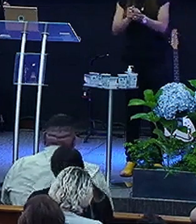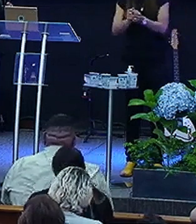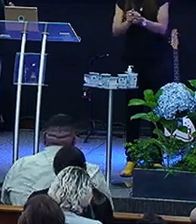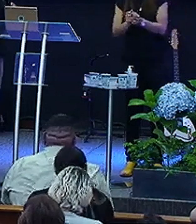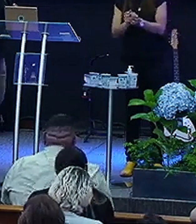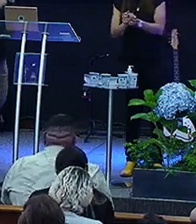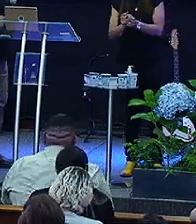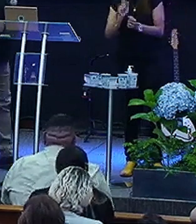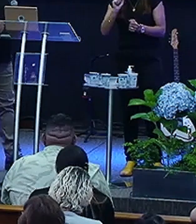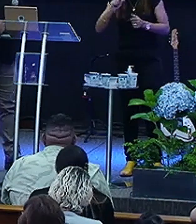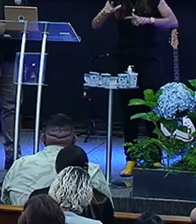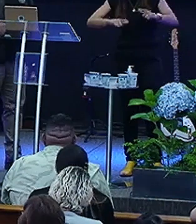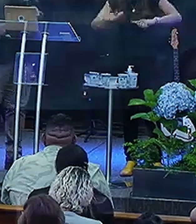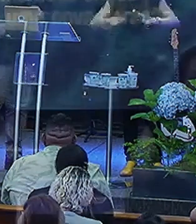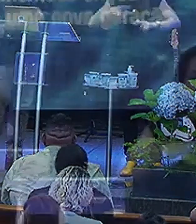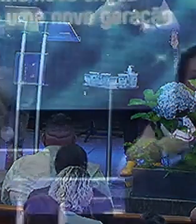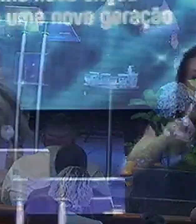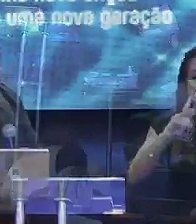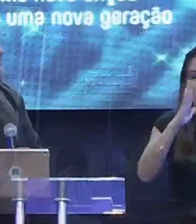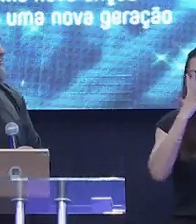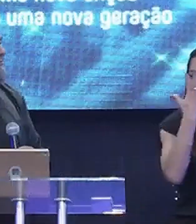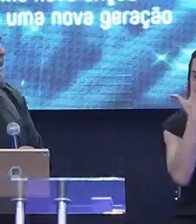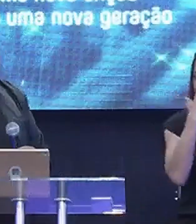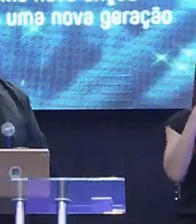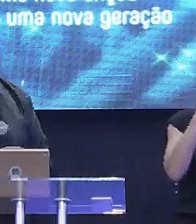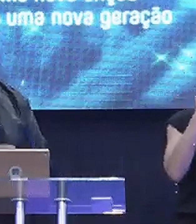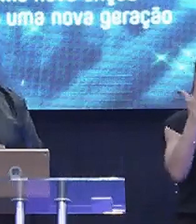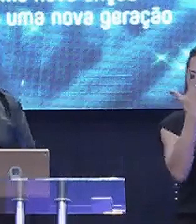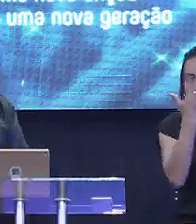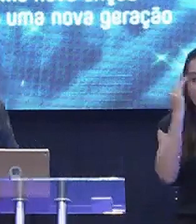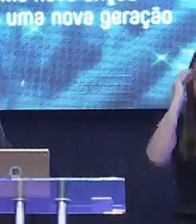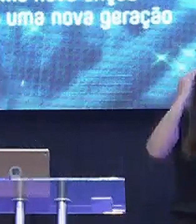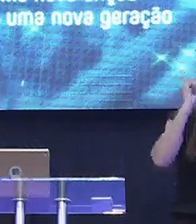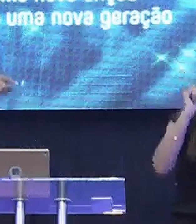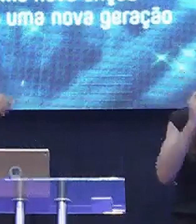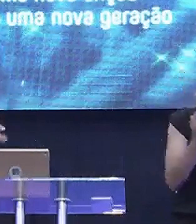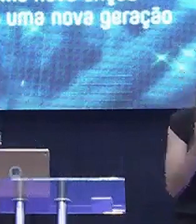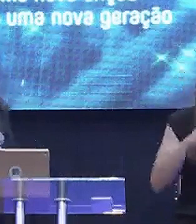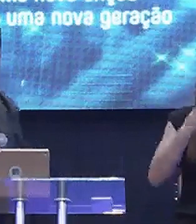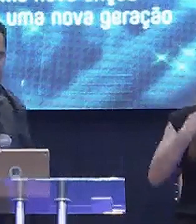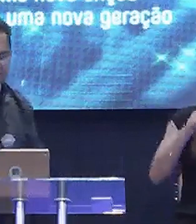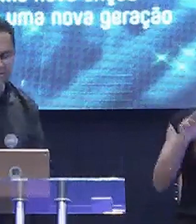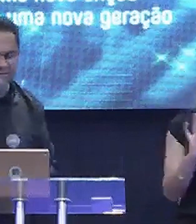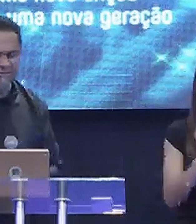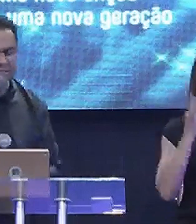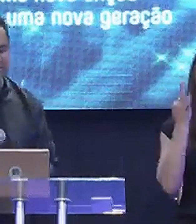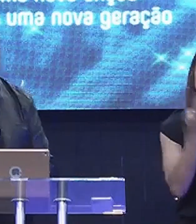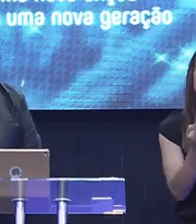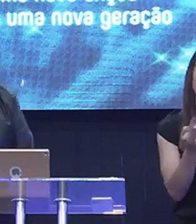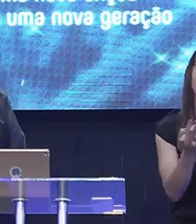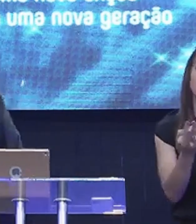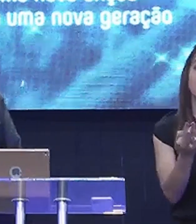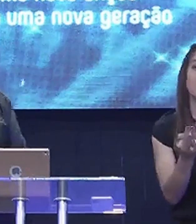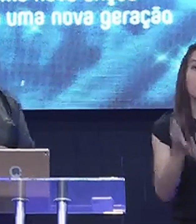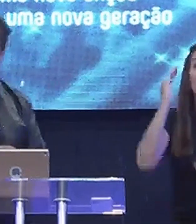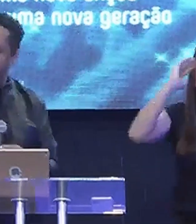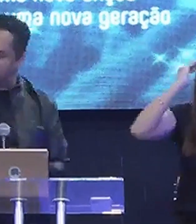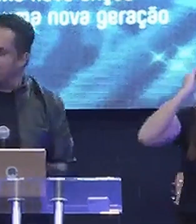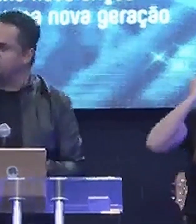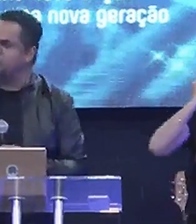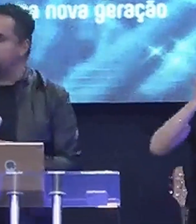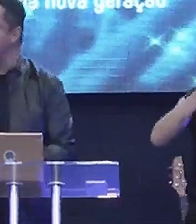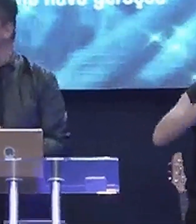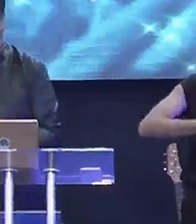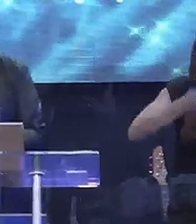Discernir o que Ele está trabalhando No seu caráter Entender o que Ele está querendo Falar com a sua família Entender os